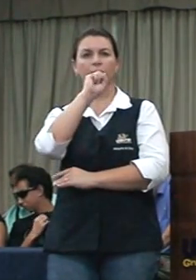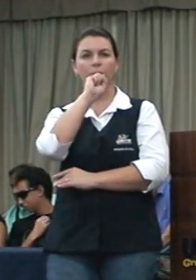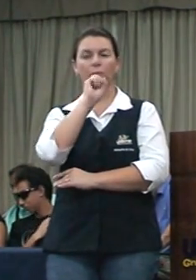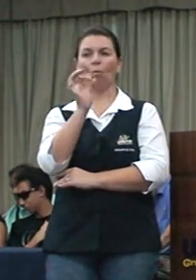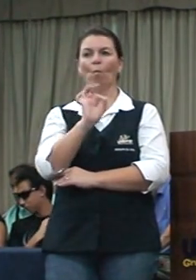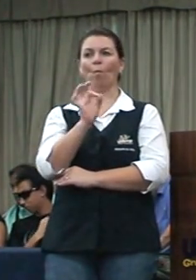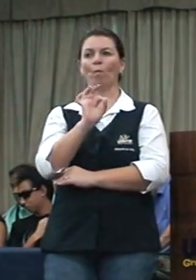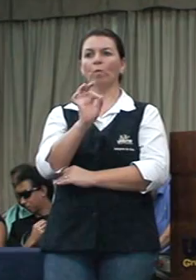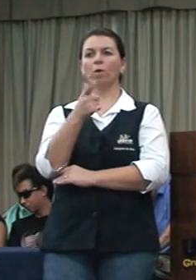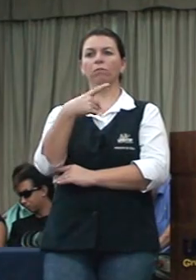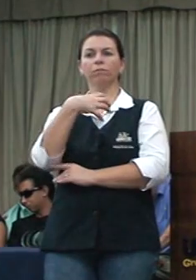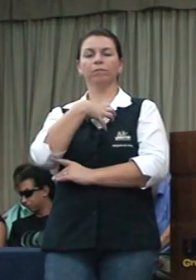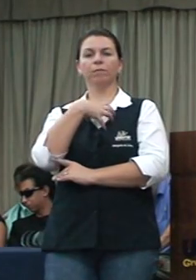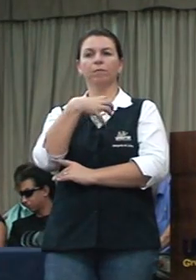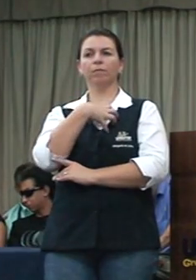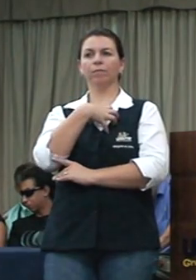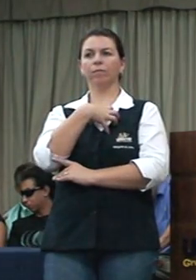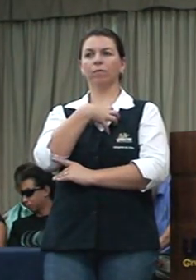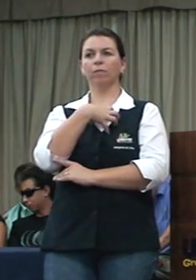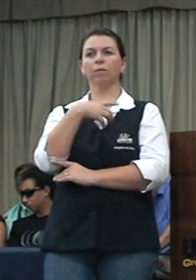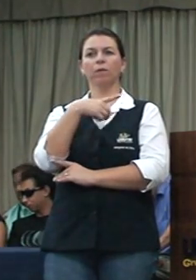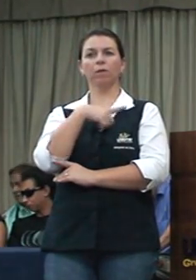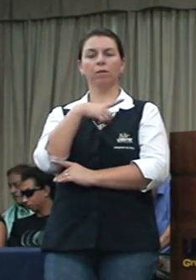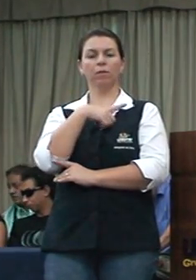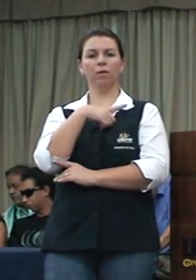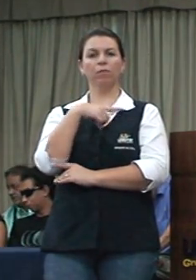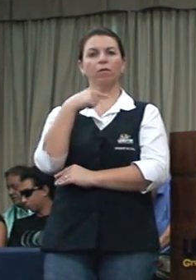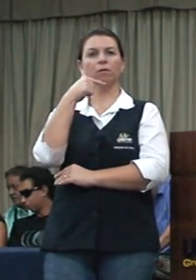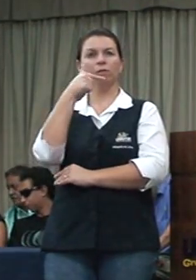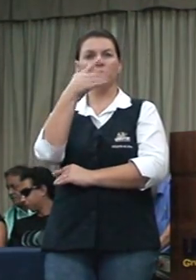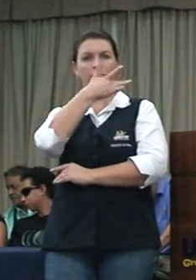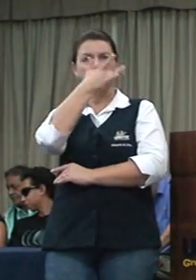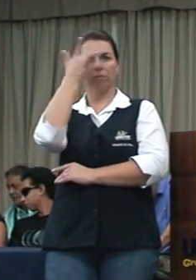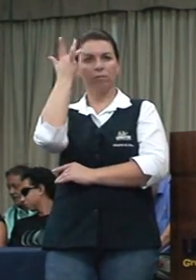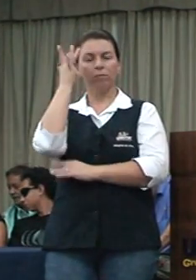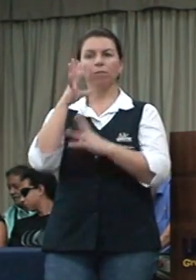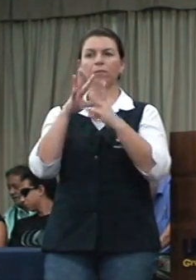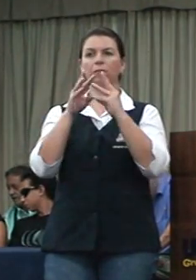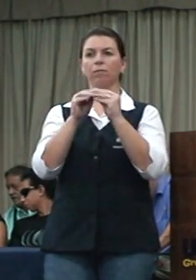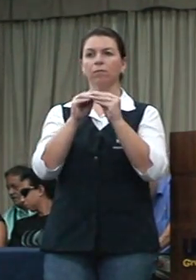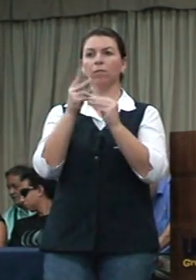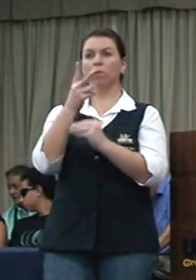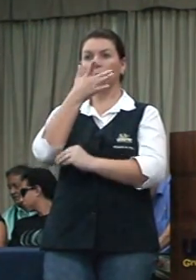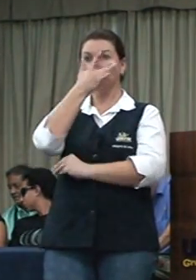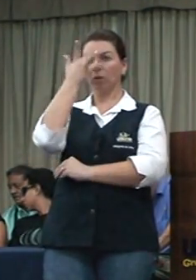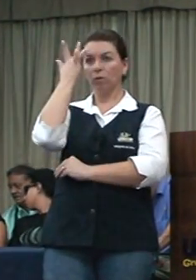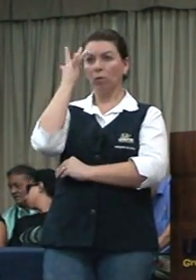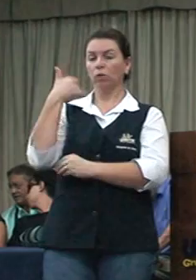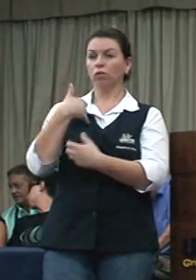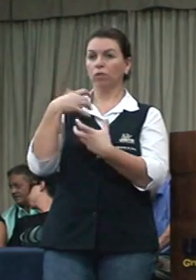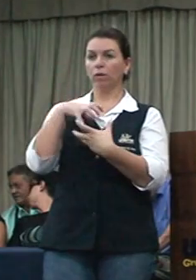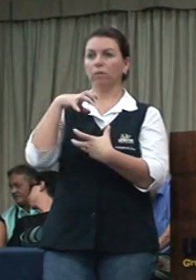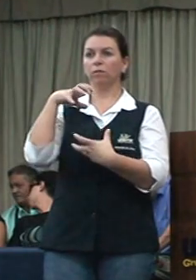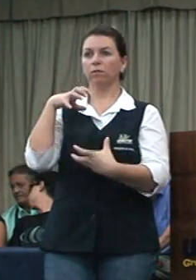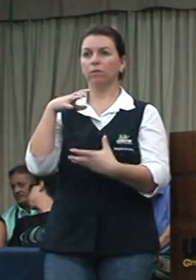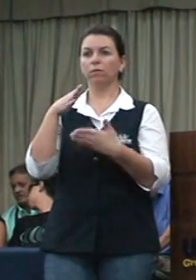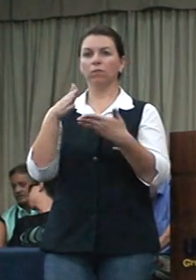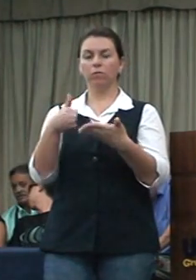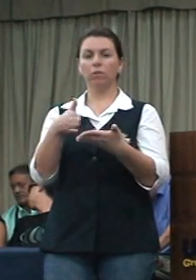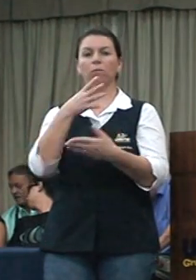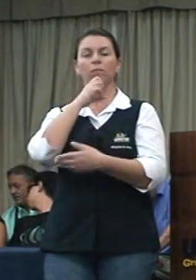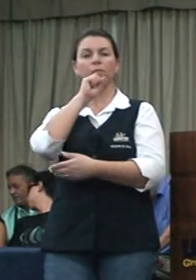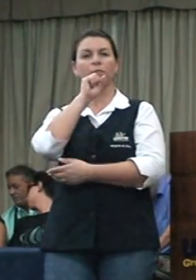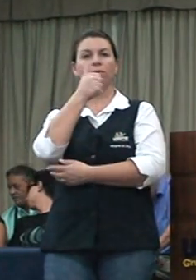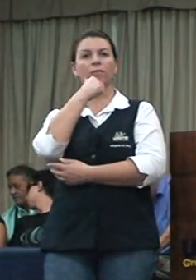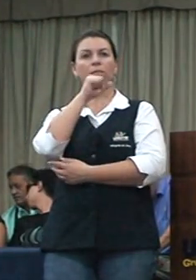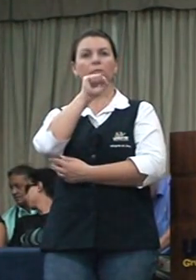não poderia se sensibilizar com os sete paranaenses que estavam no escuro. Dois idosos, os avós das crianças, o pai